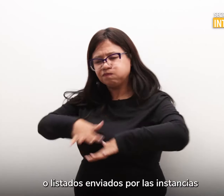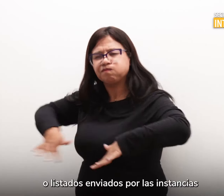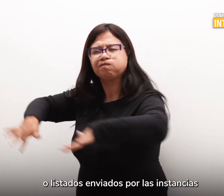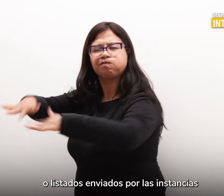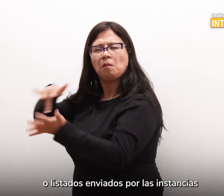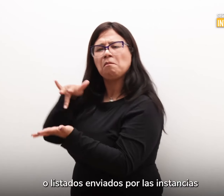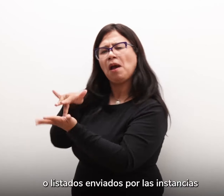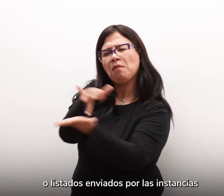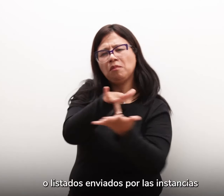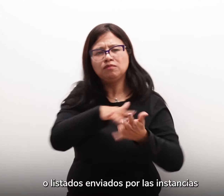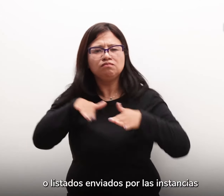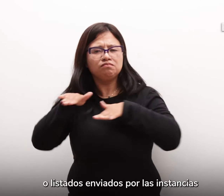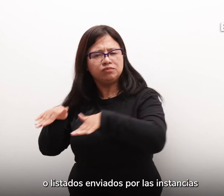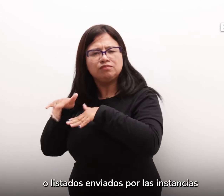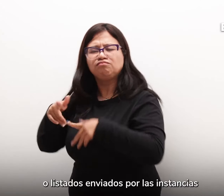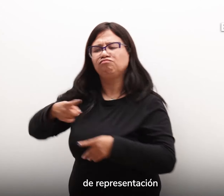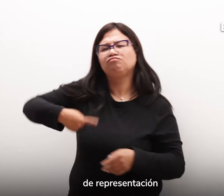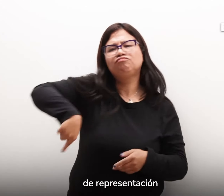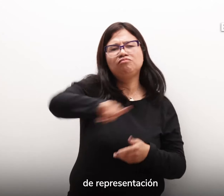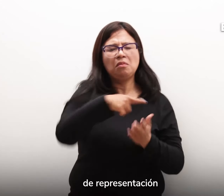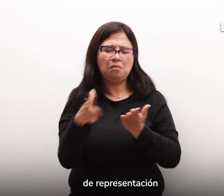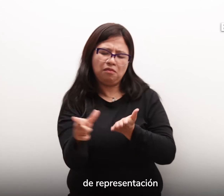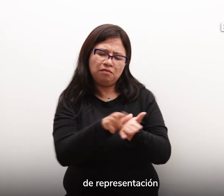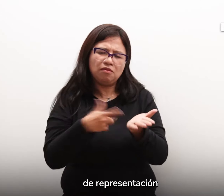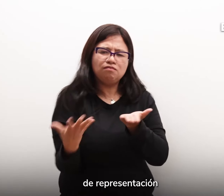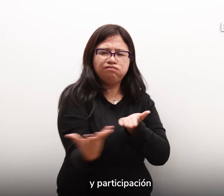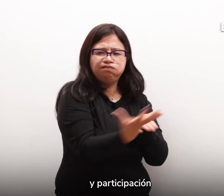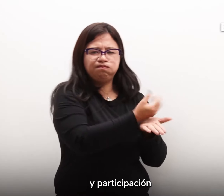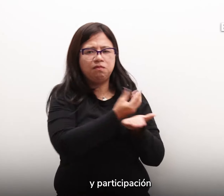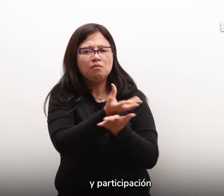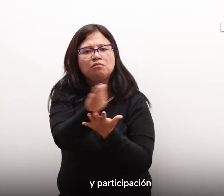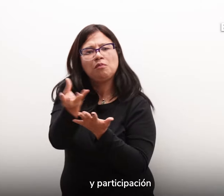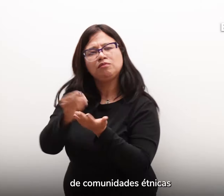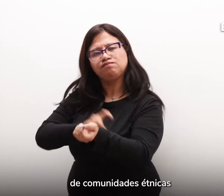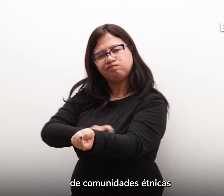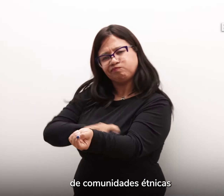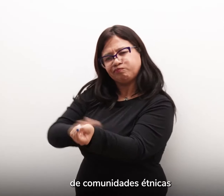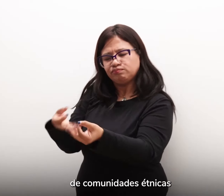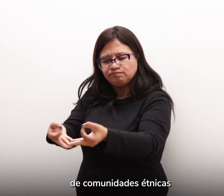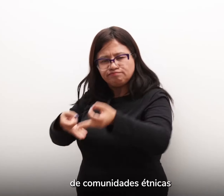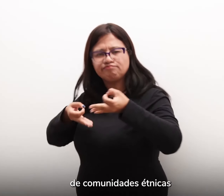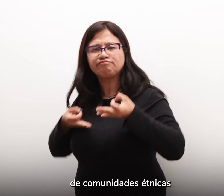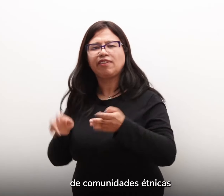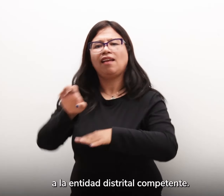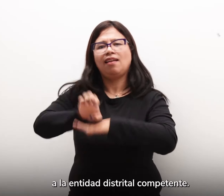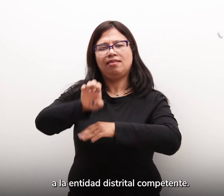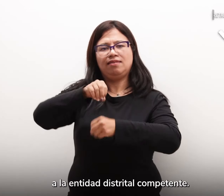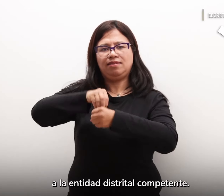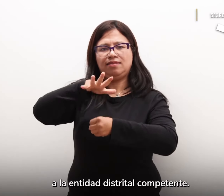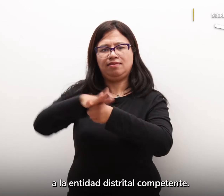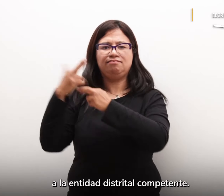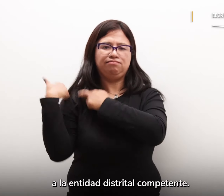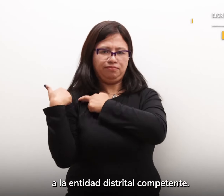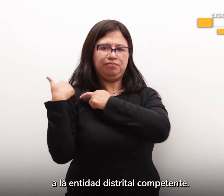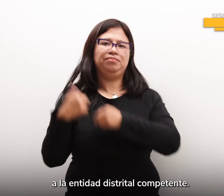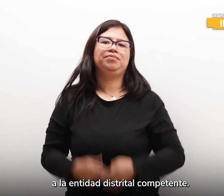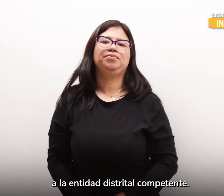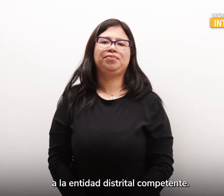listados enviados por las instancias de representación y participación de comunidades étnicas a la entidad distrital competente